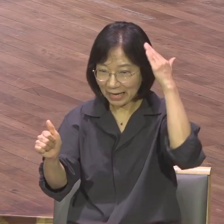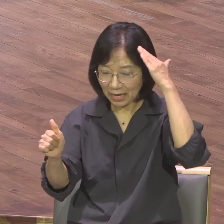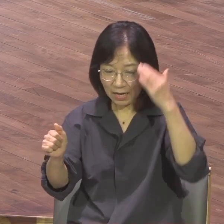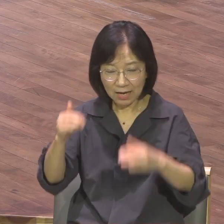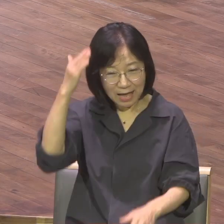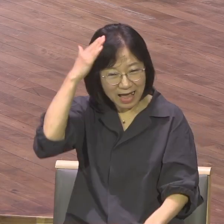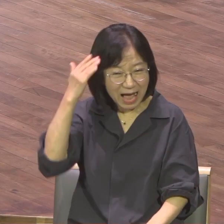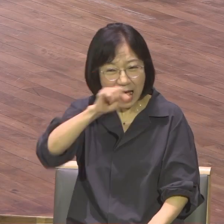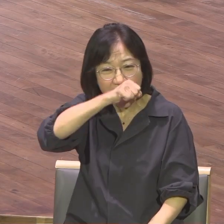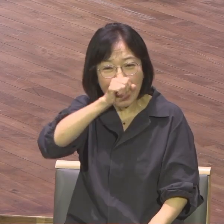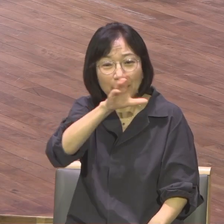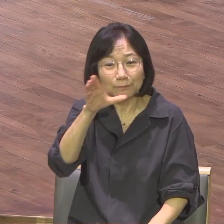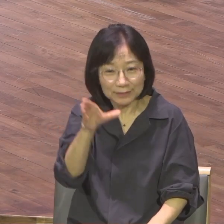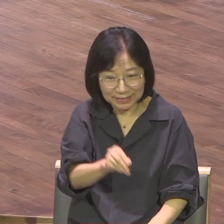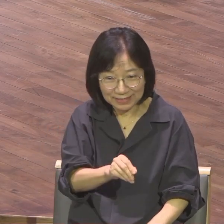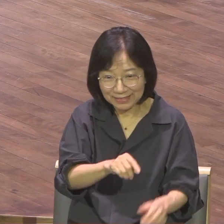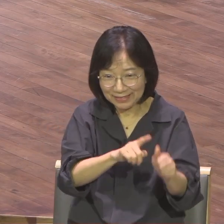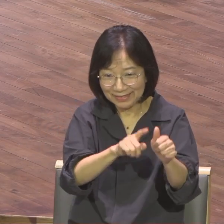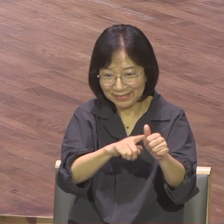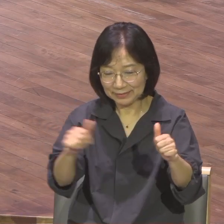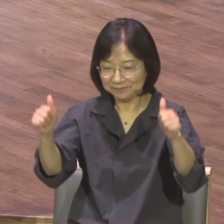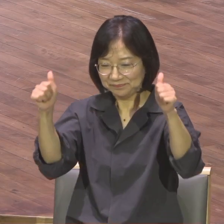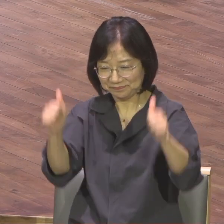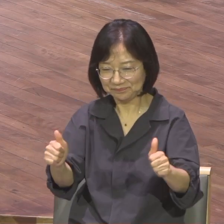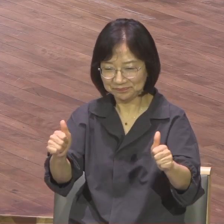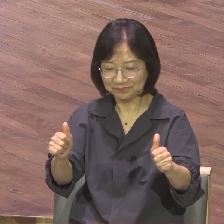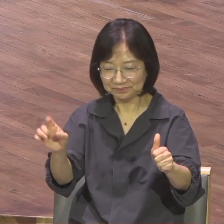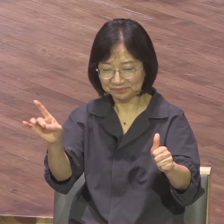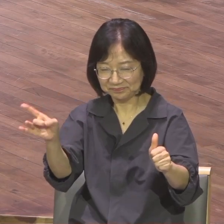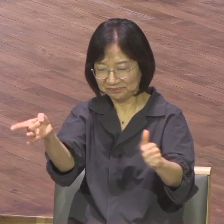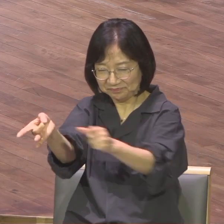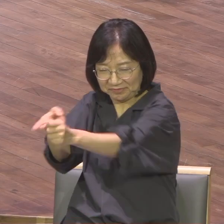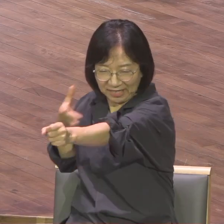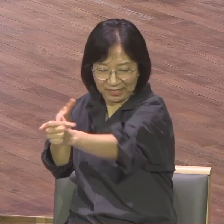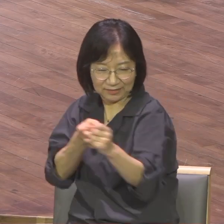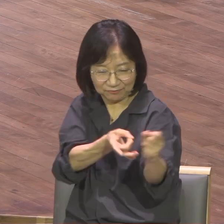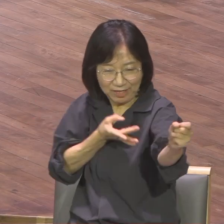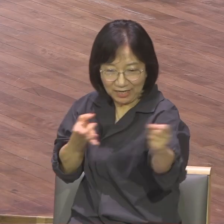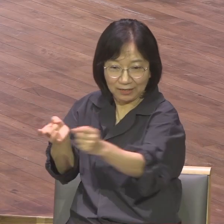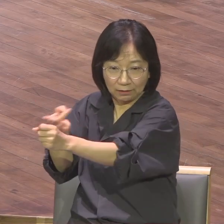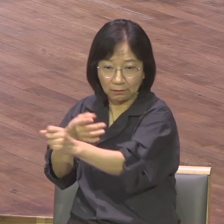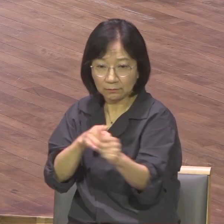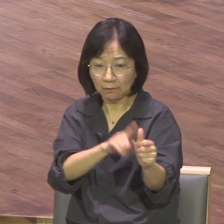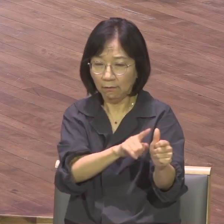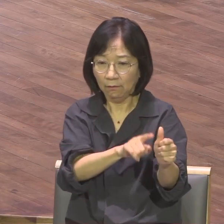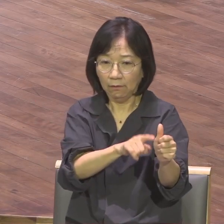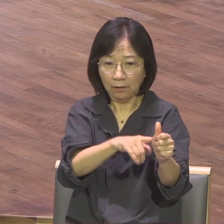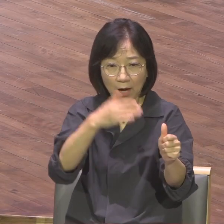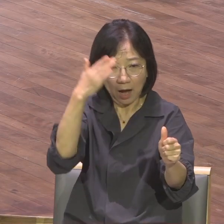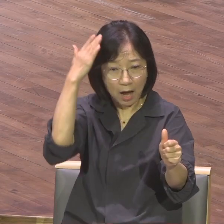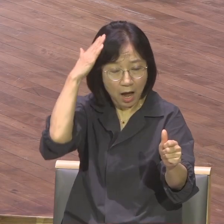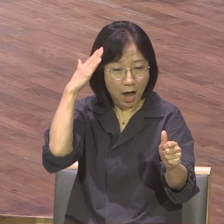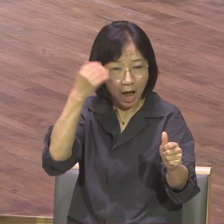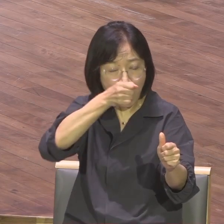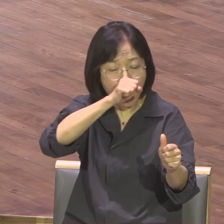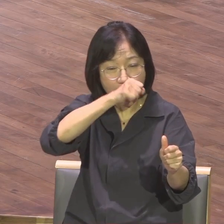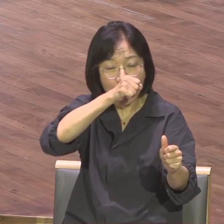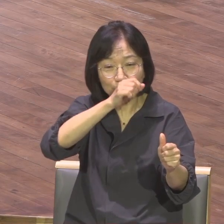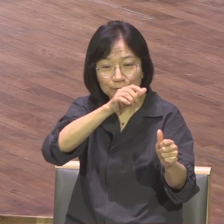마다에라는 선수 이 선수가 2세트 중에서 화살을 딱 쏴았는데요 화면에 화살이 안 보여